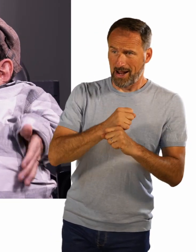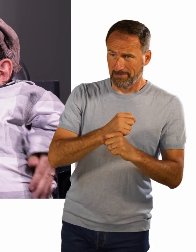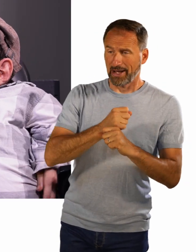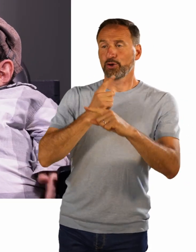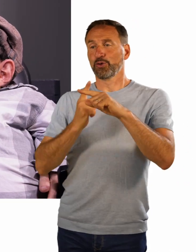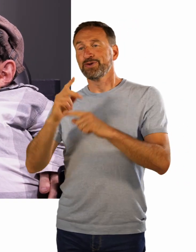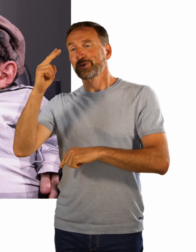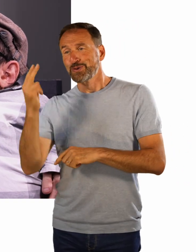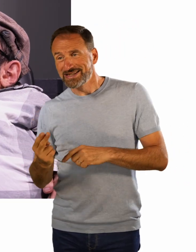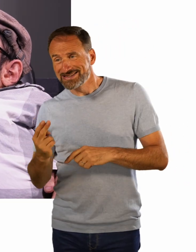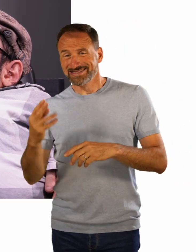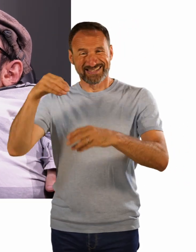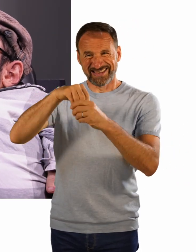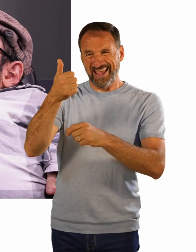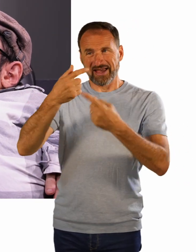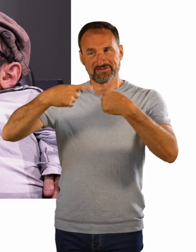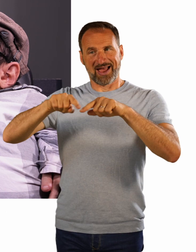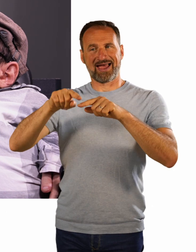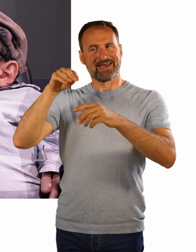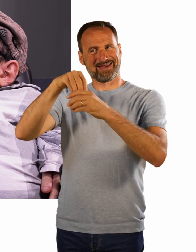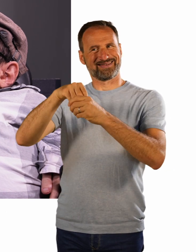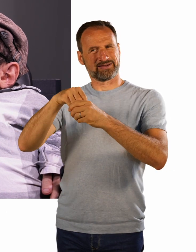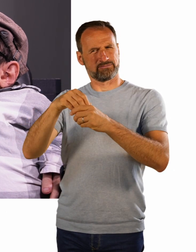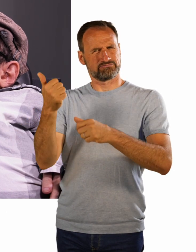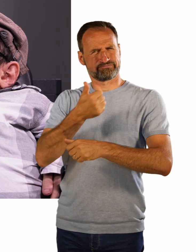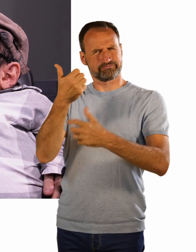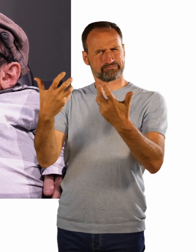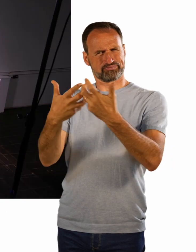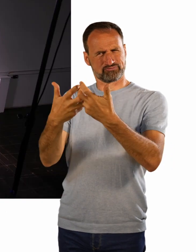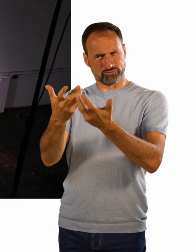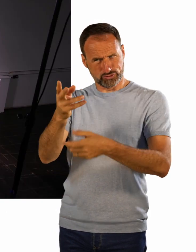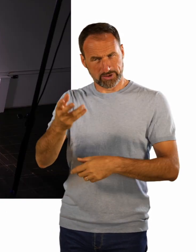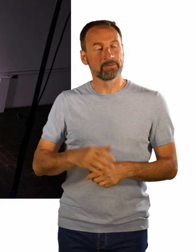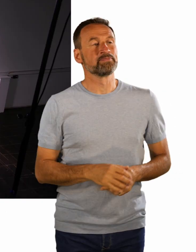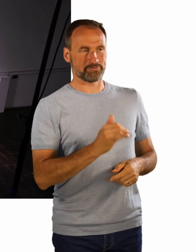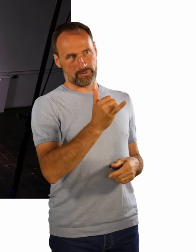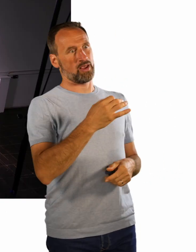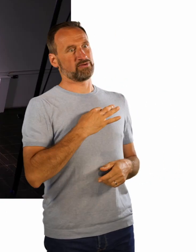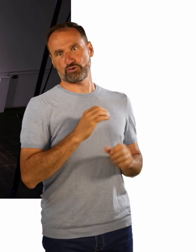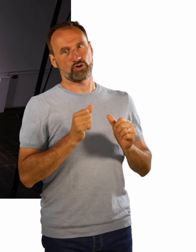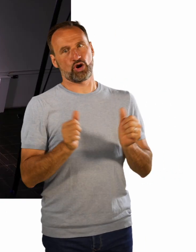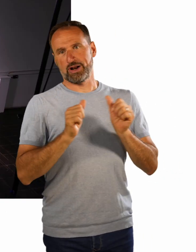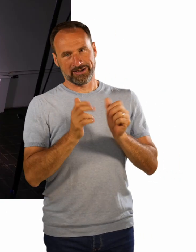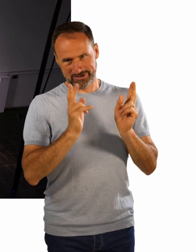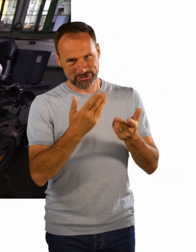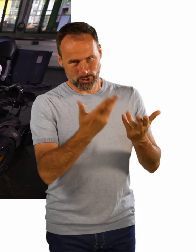eigentlich perfekter Match. Definitiv. Da bin ich auch sehr, sehr glücklich drum. Du möchtest jetzt nach dem Bachelor an eine